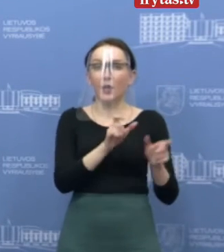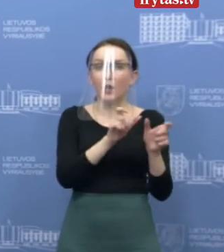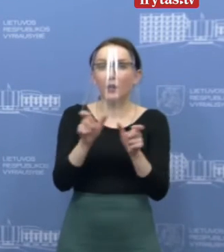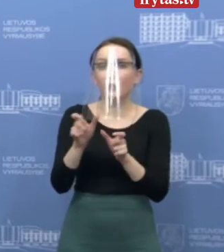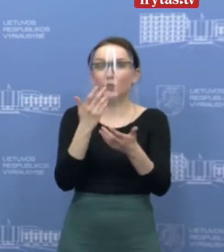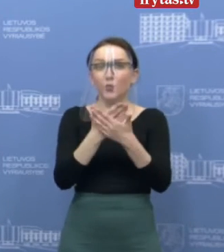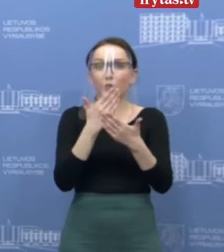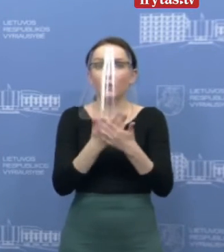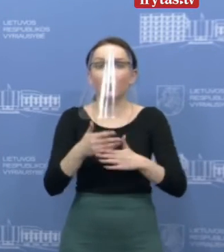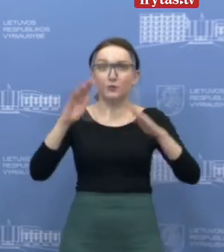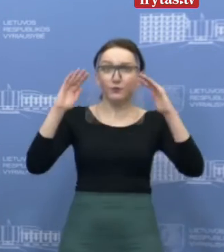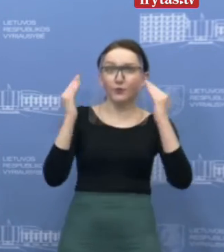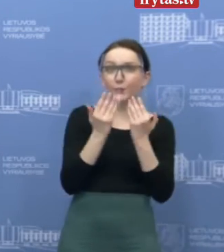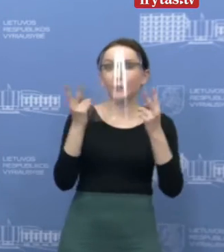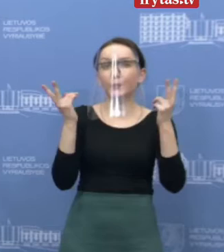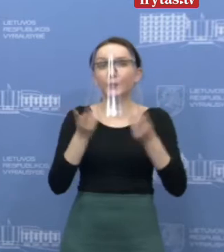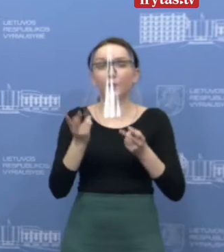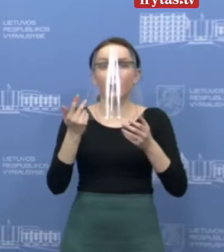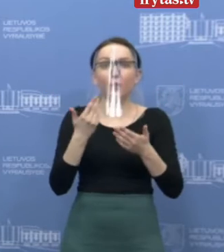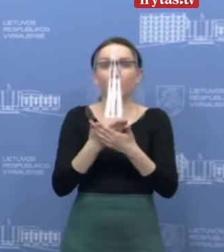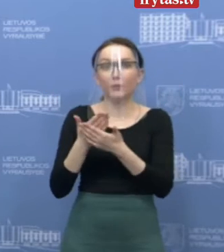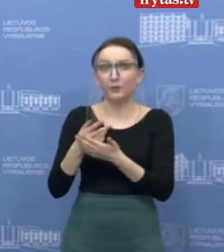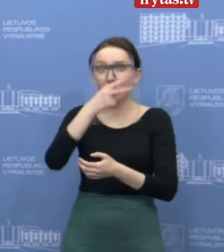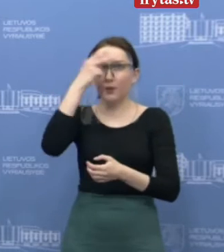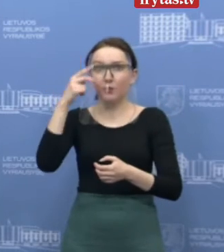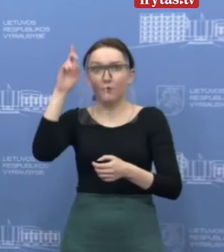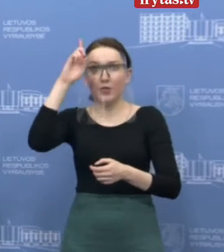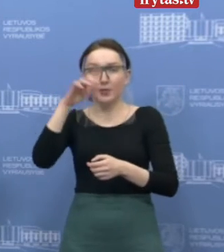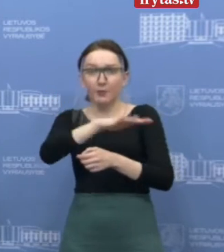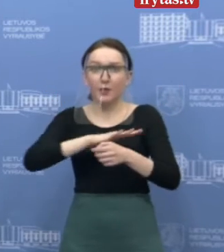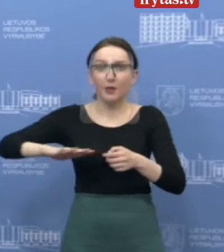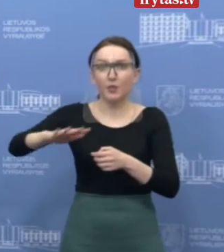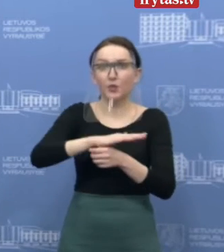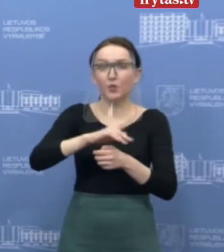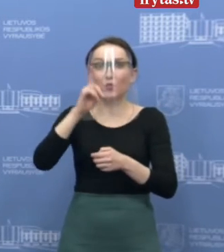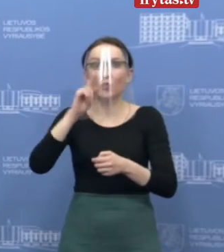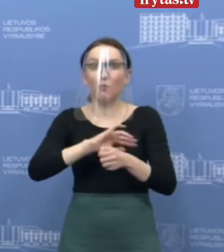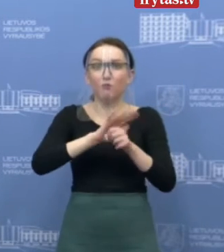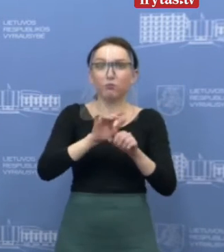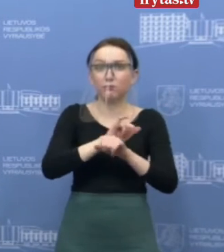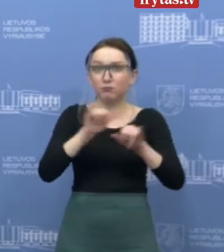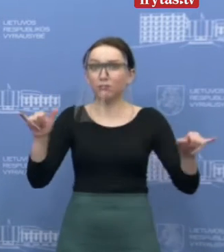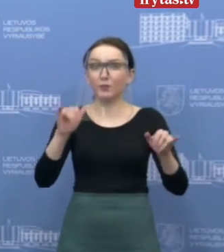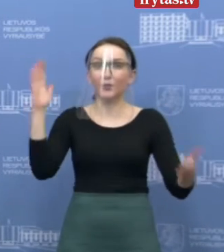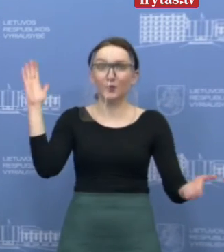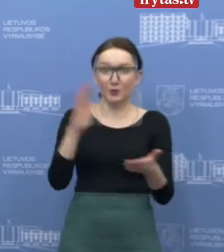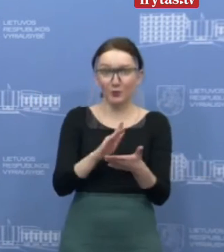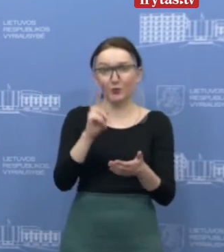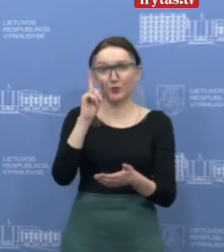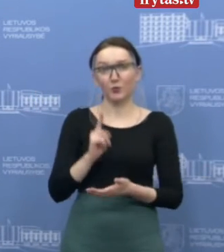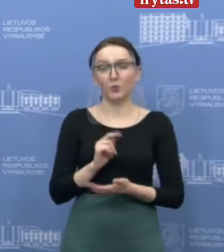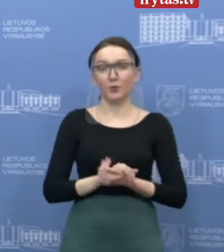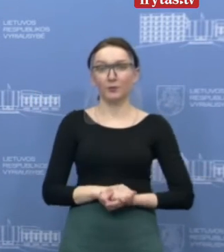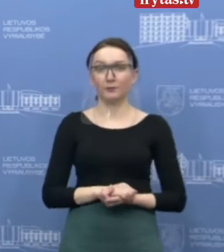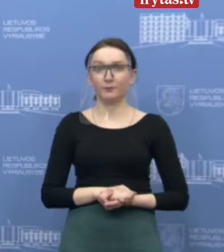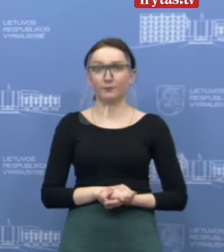kodėl reikia karantinuotis. Tai būtent tai, kad dabar Lietuvos valstybė siekia sumažinti kiek įmanoma pačią epidemiją.